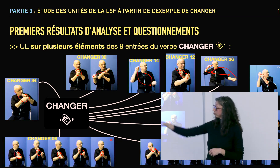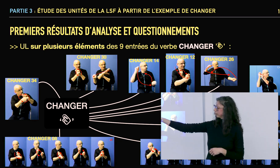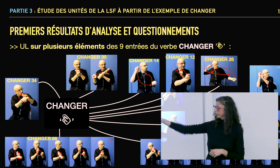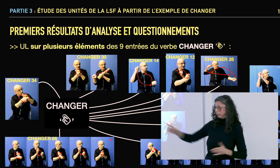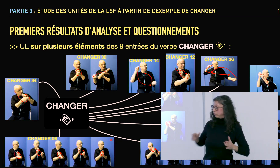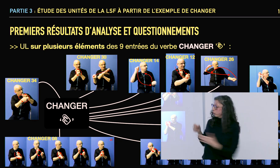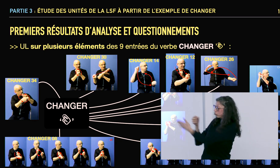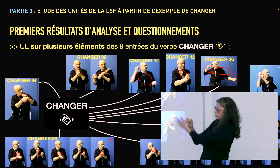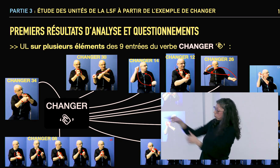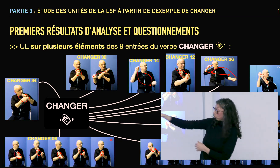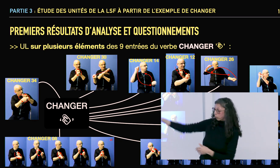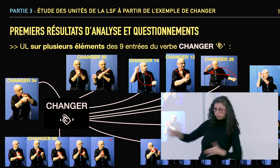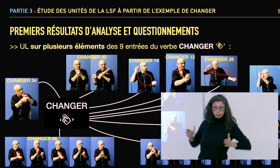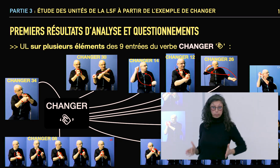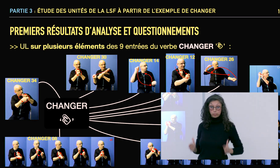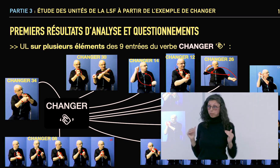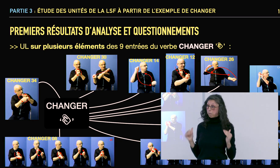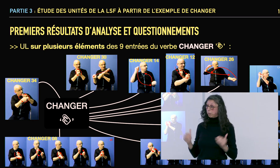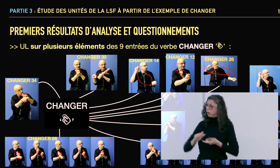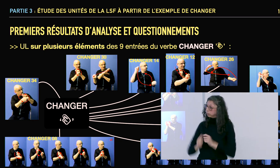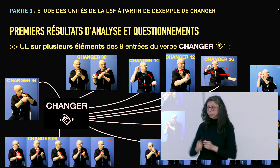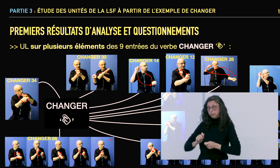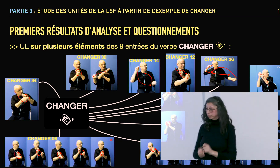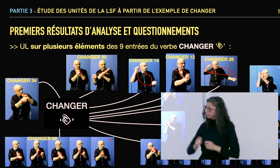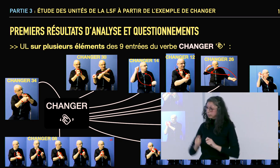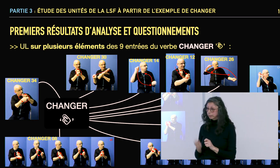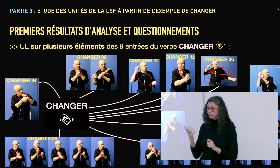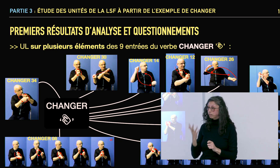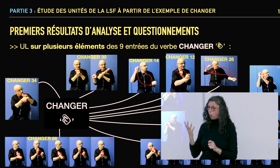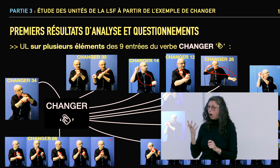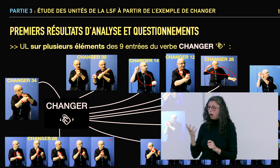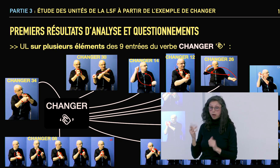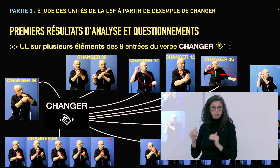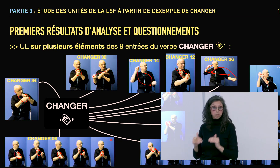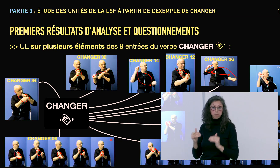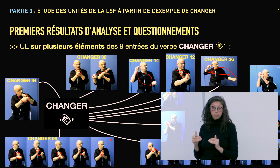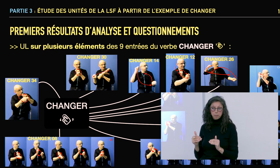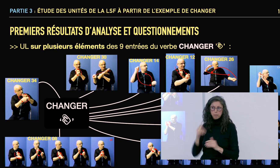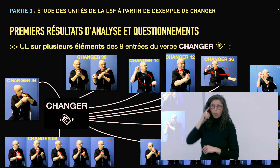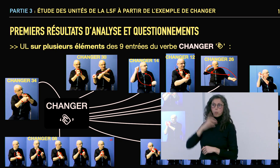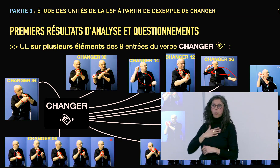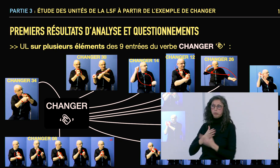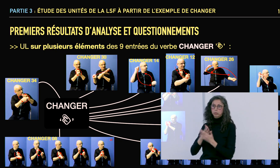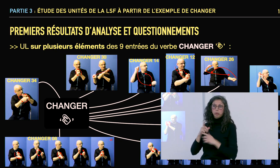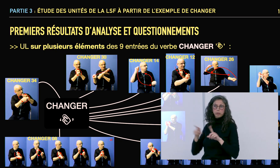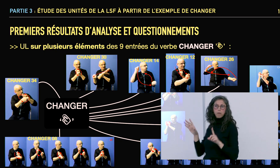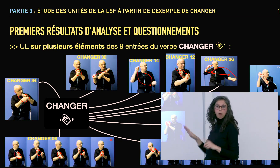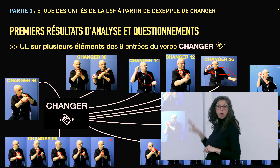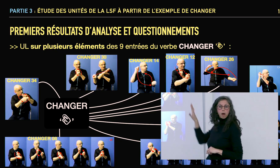épaules qui se tournent d'un côté vers l'autre. Tout au fond, en bas à gauche de la diapositive, vous avez une répétition du